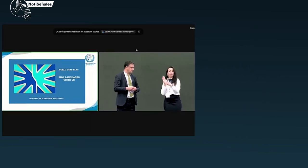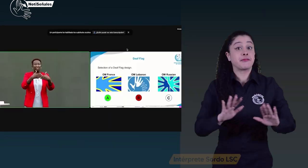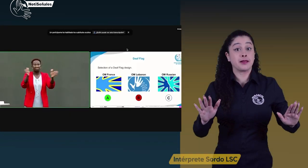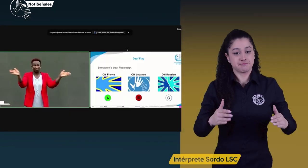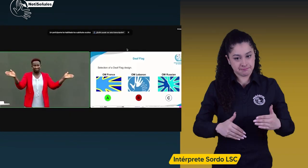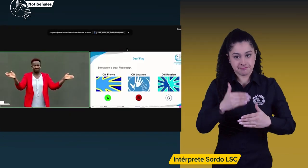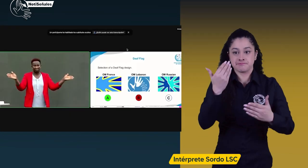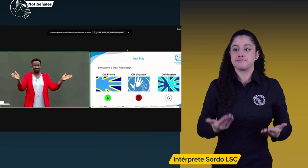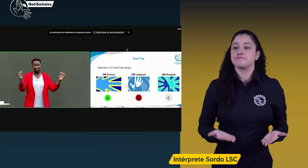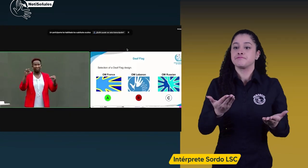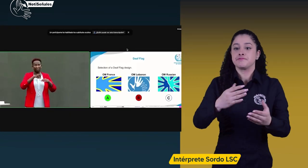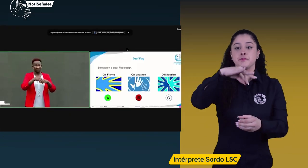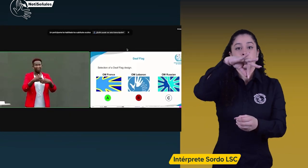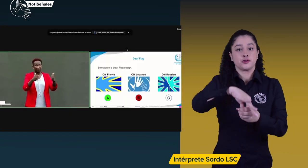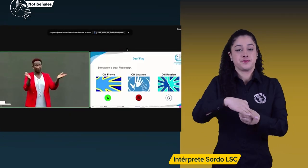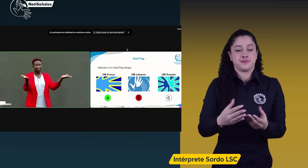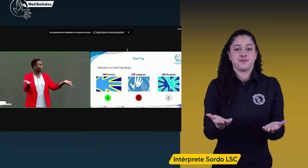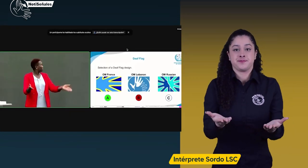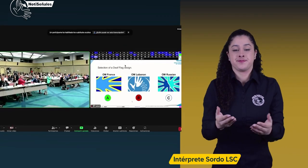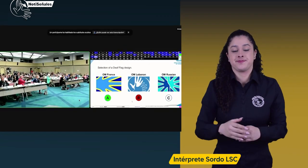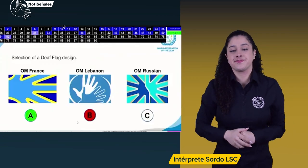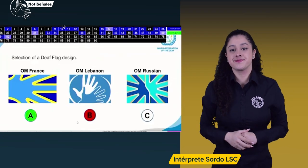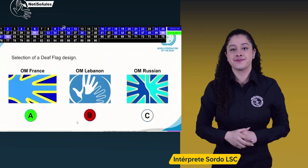Abrimos las votaciones. ¡Voten!